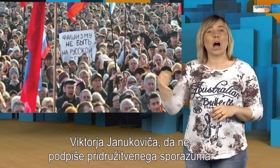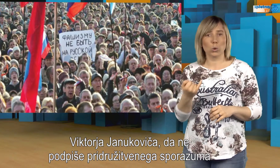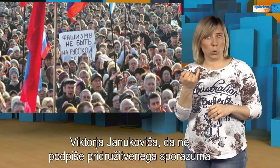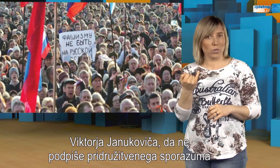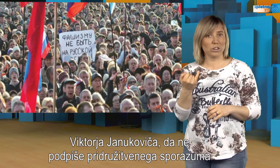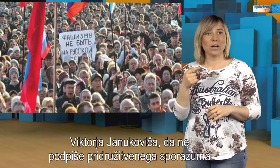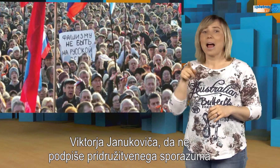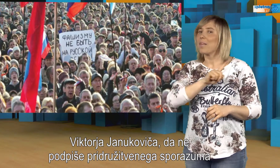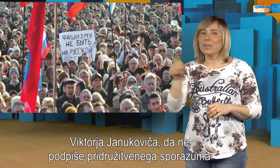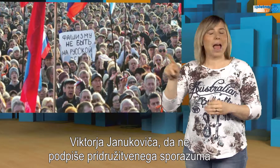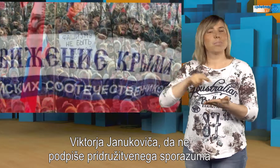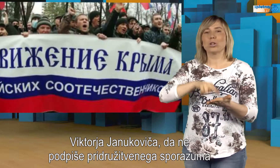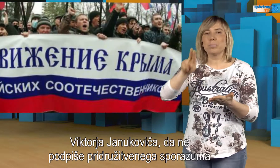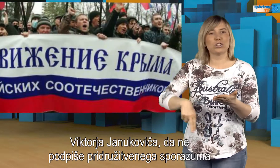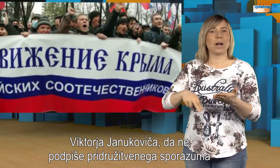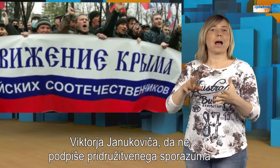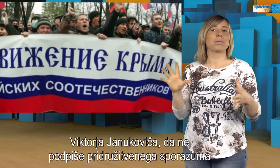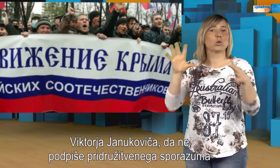pridružitvenega sporozuma z Evropsko unijo.